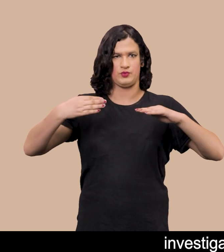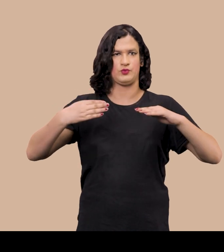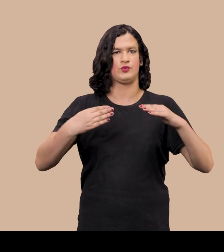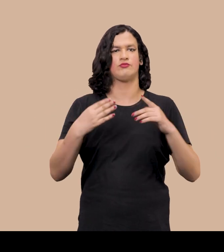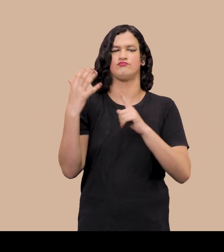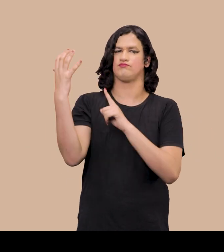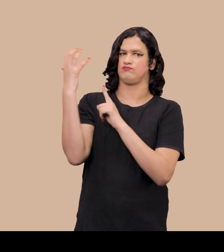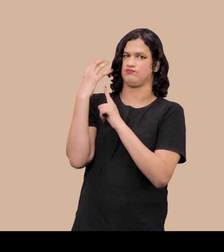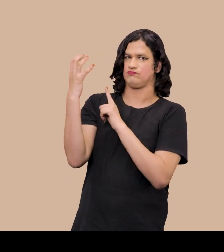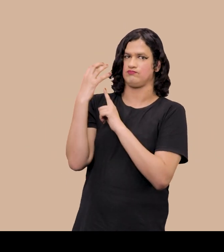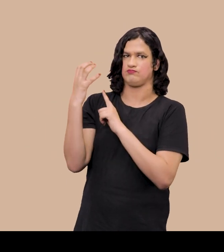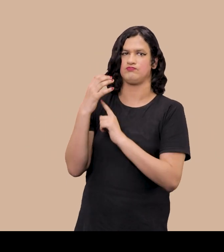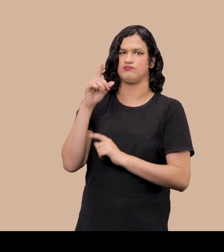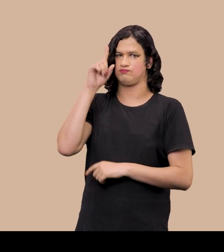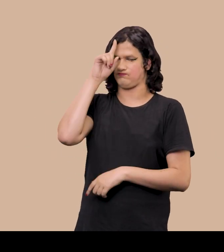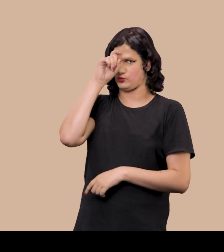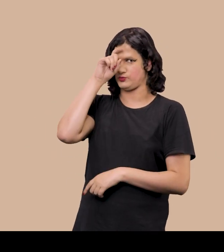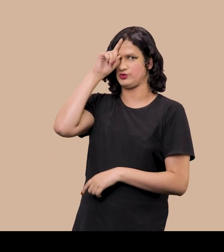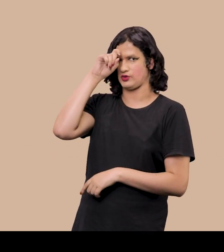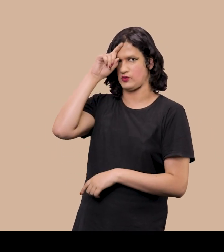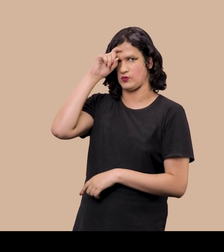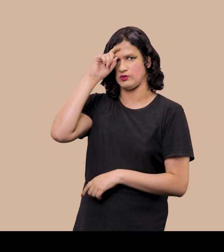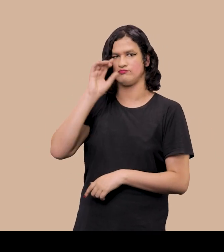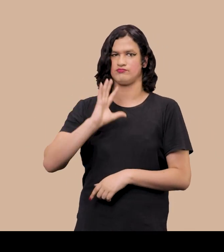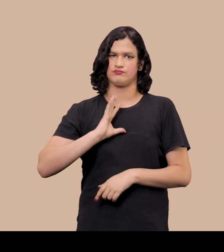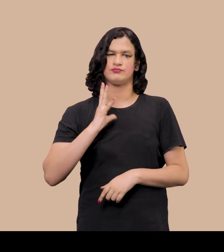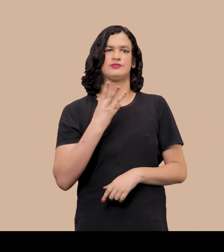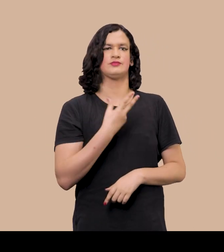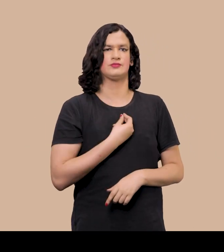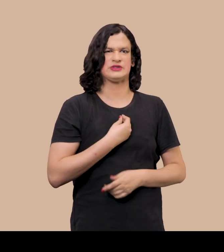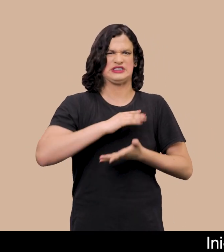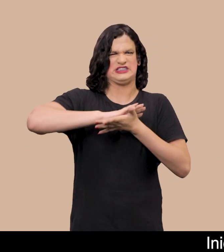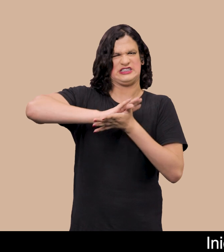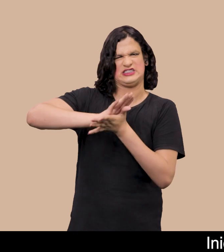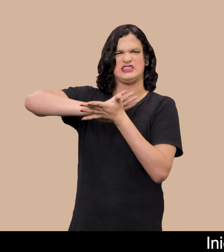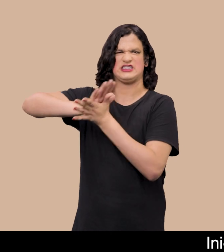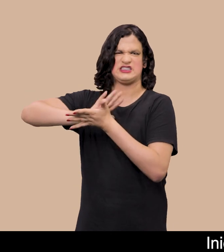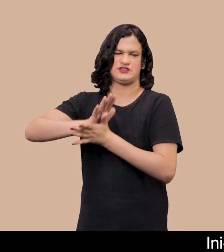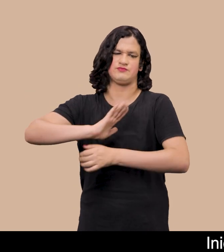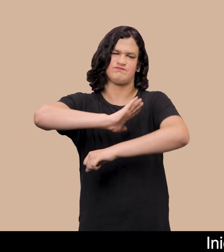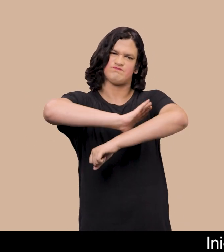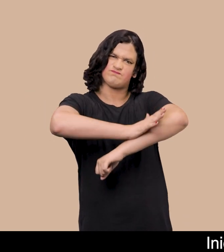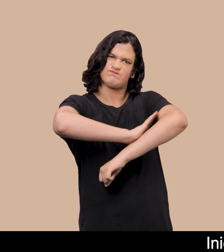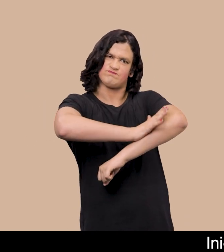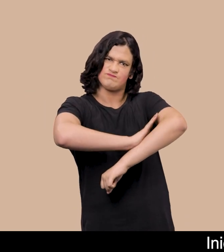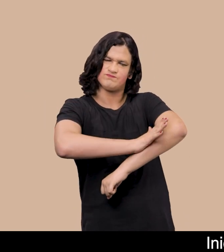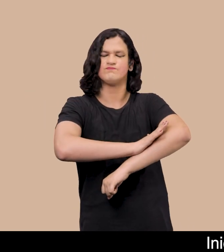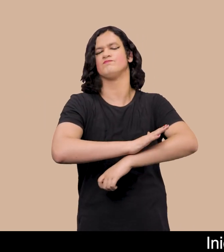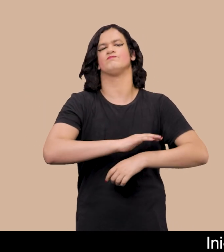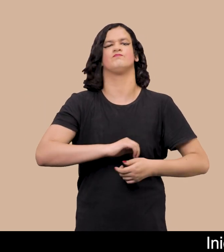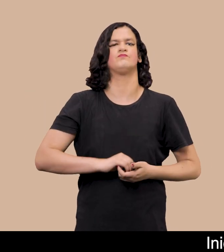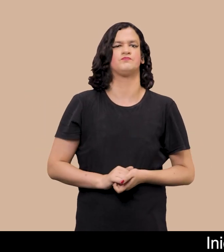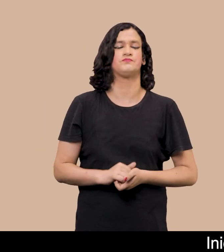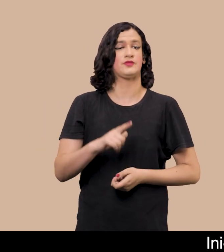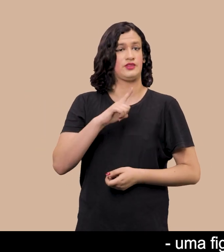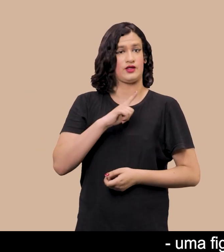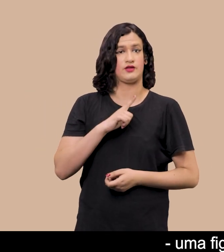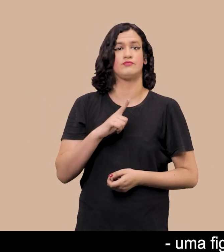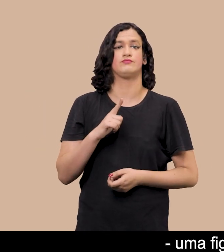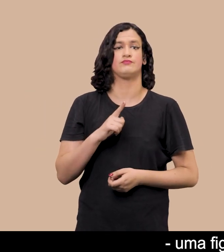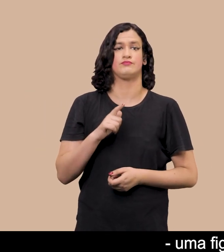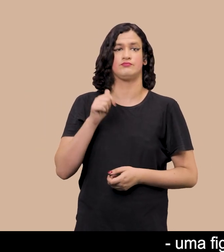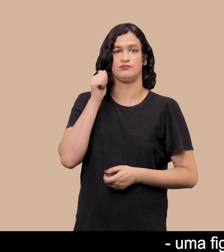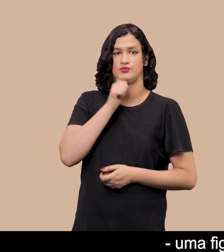clínicos Socioeconômicos, racistas e transfóbicos Inicialmente, composta por pares de imagens